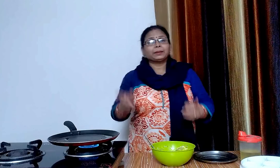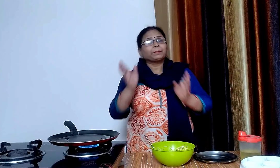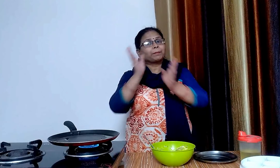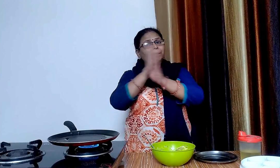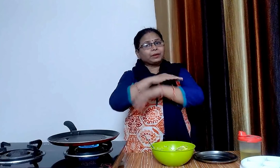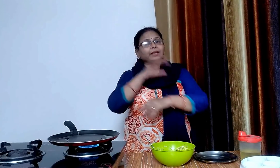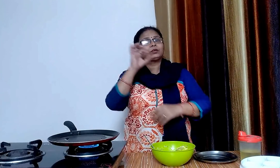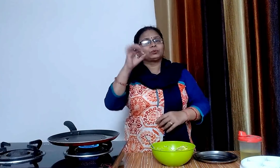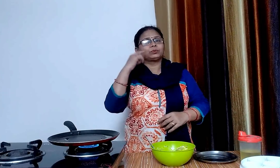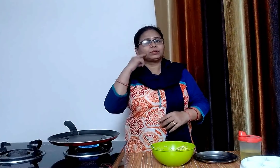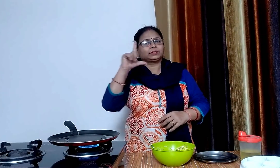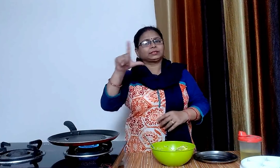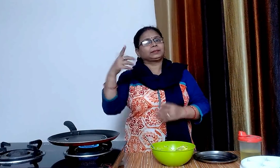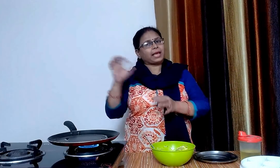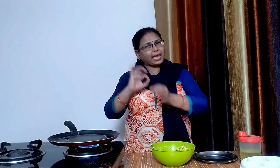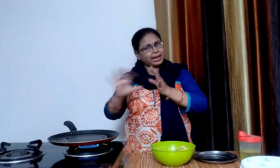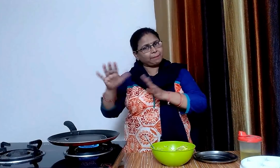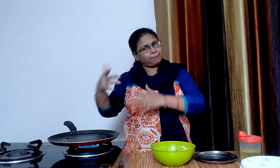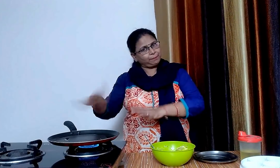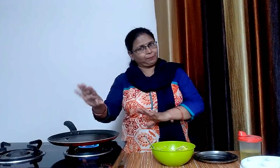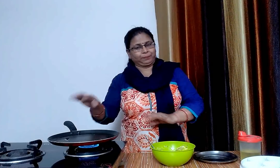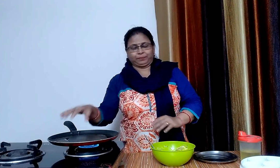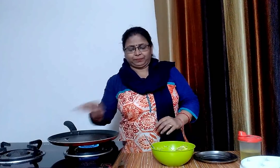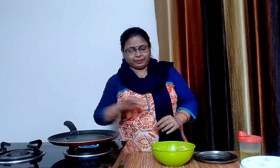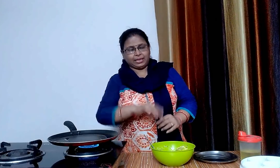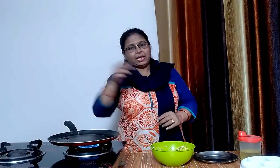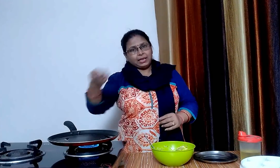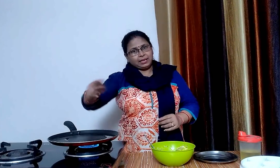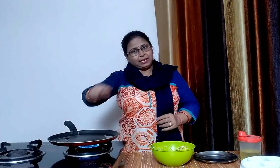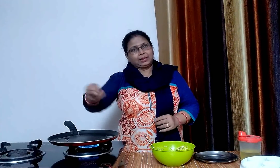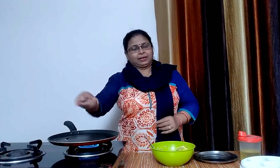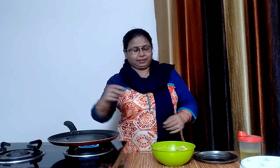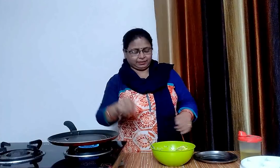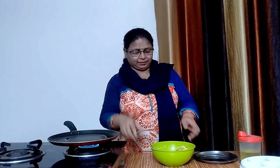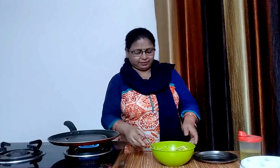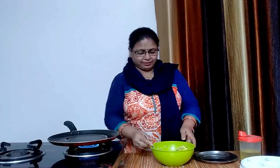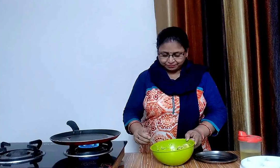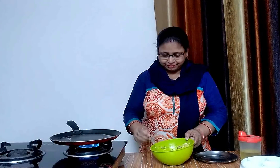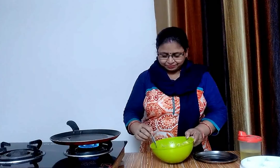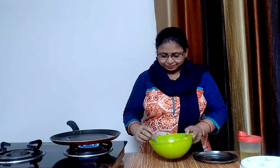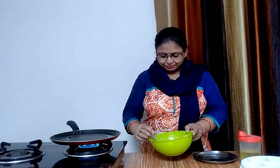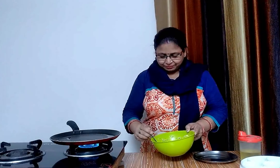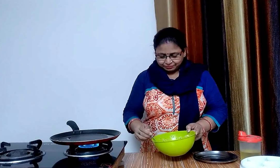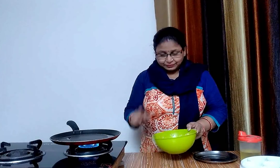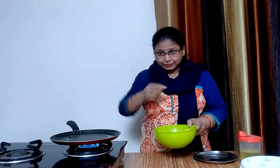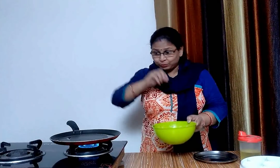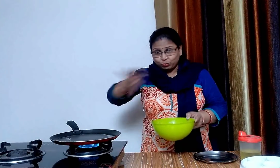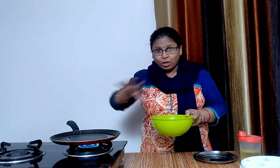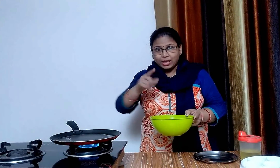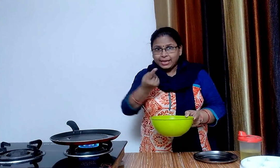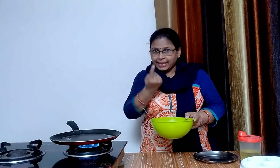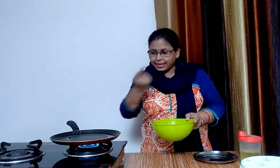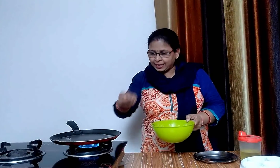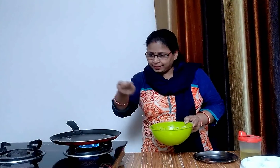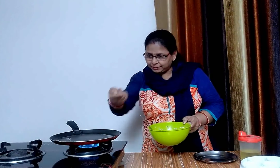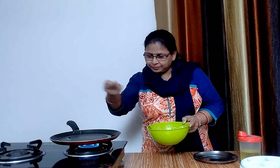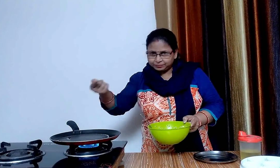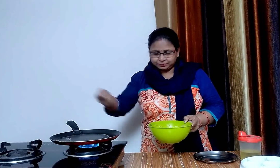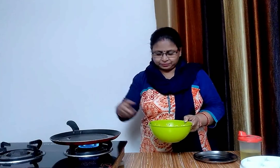हमने तेल को पहले ही गरब होने करें रख दिया था अब पनीर को हम तवे पर तल लेंगे पनीर के टुकड़े को एक एक कर तवे पर